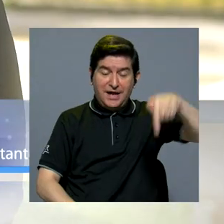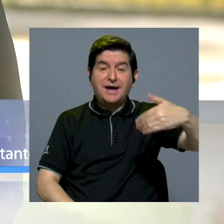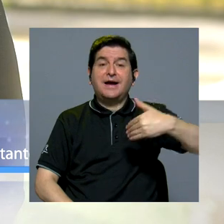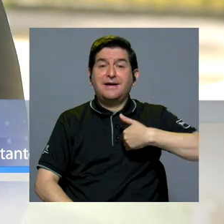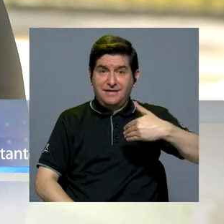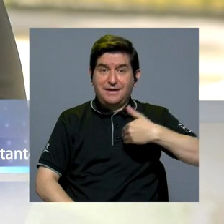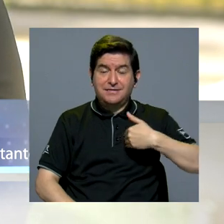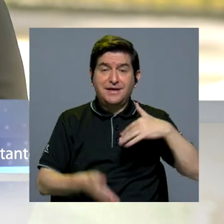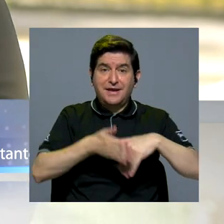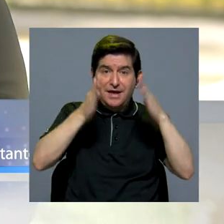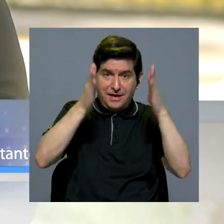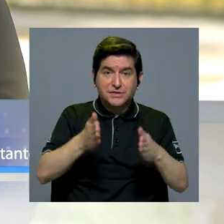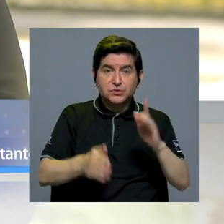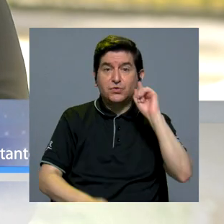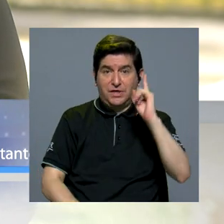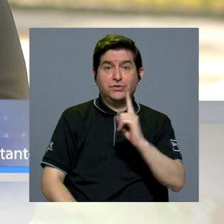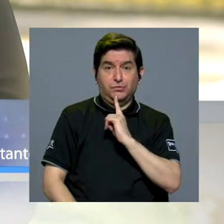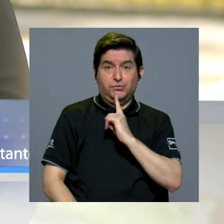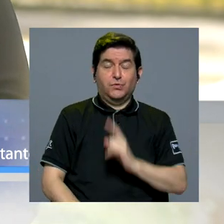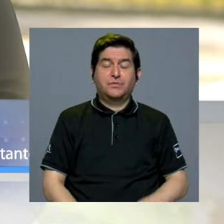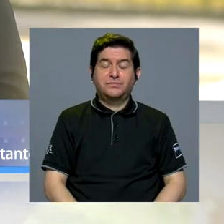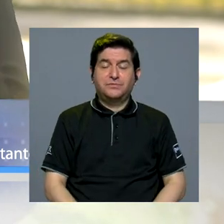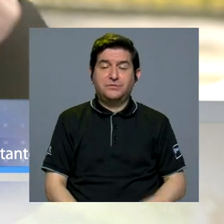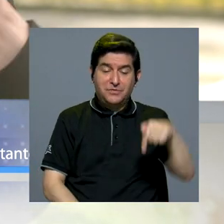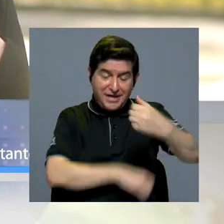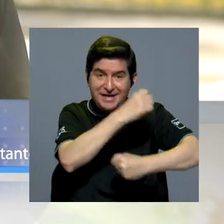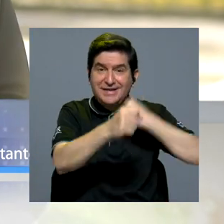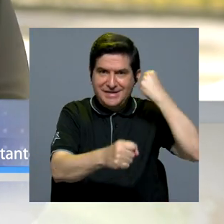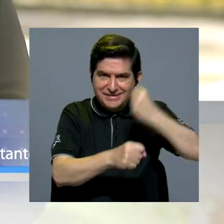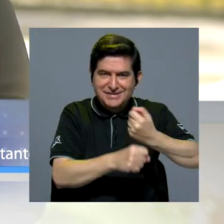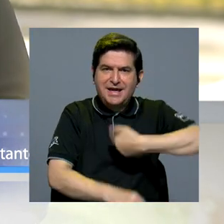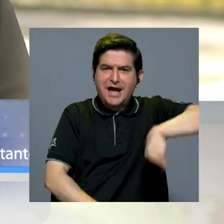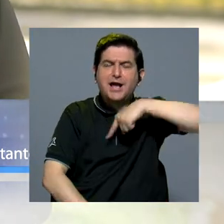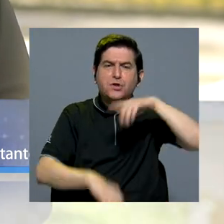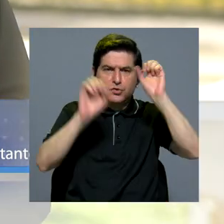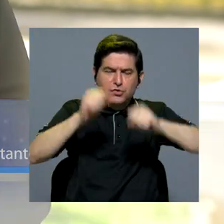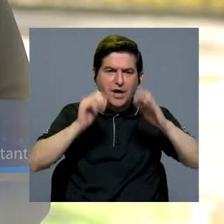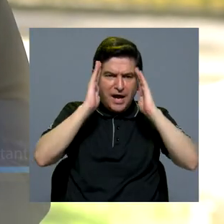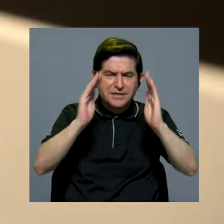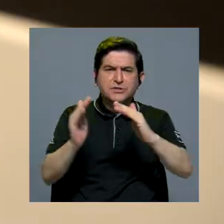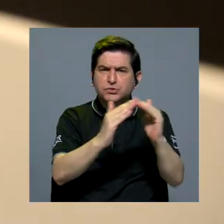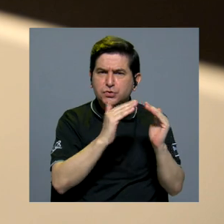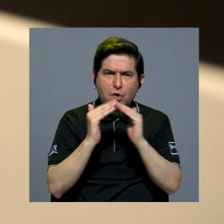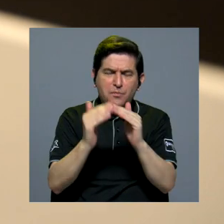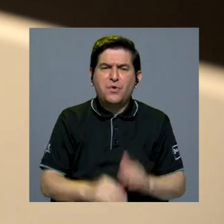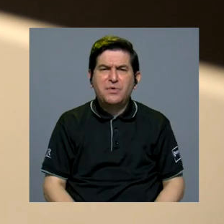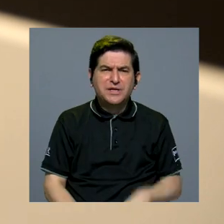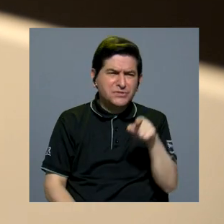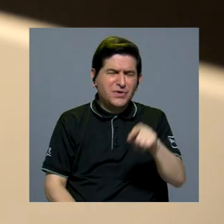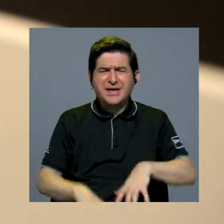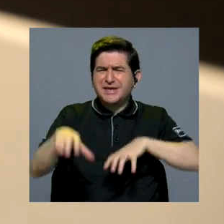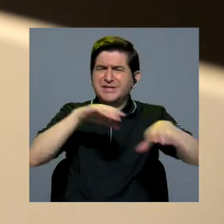contamos con un estudiante sordo. Entonces, por este año hemos logrado atender población que ha vivido dinámicas de